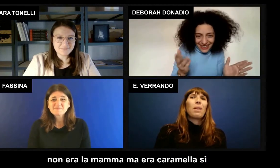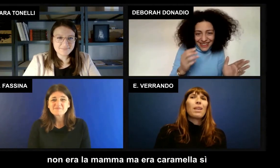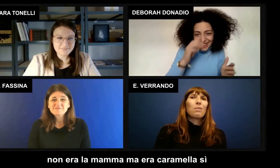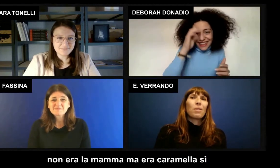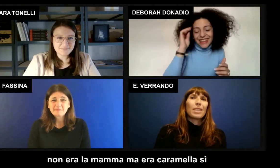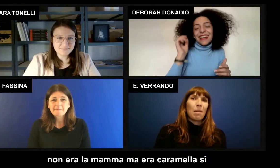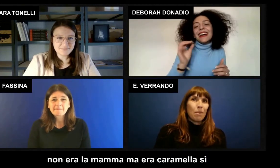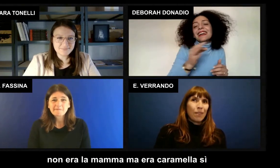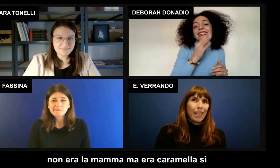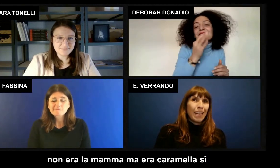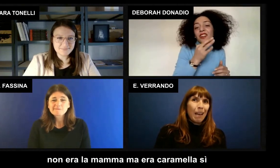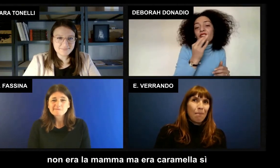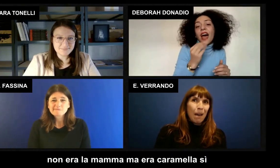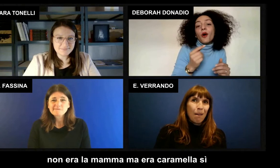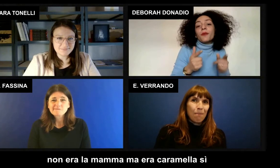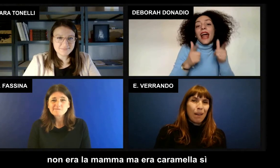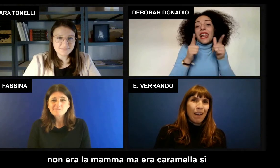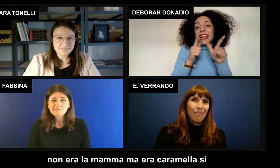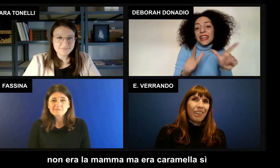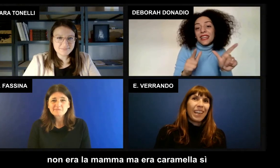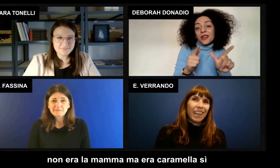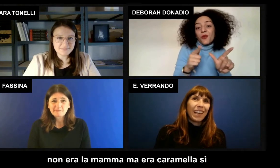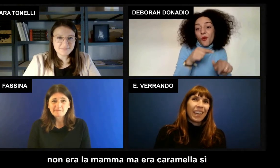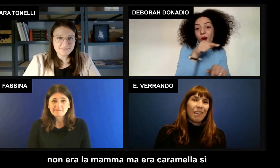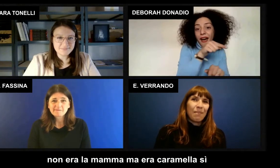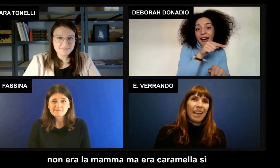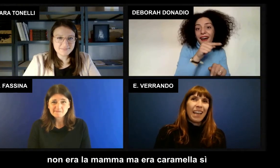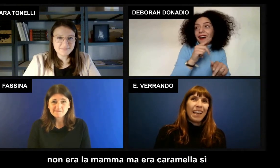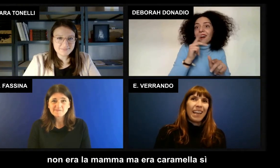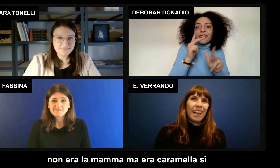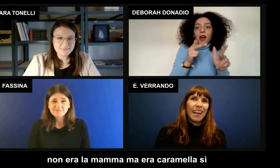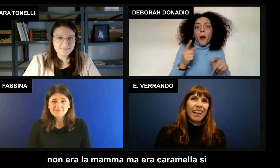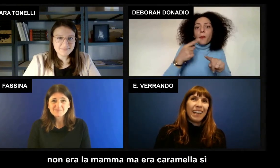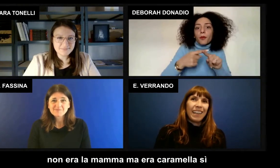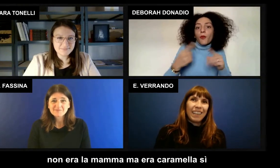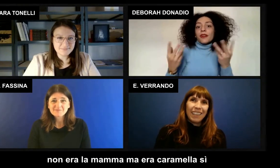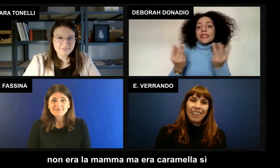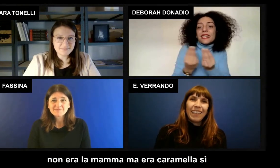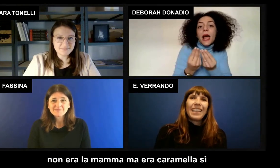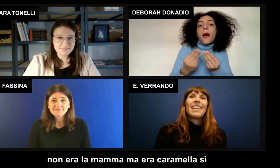insomma quella sullo schermo non era la mamma ma era Caramella